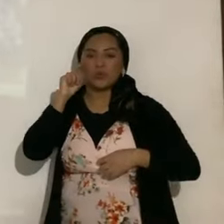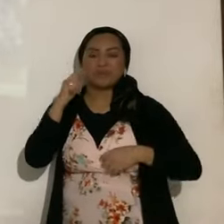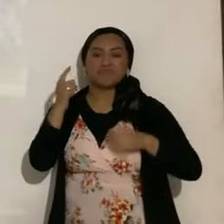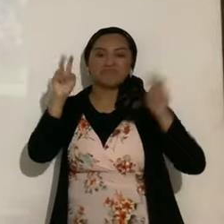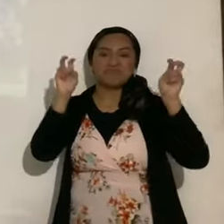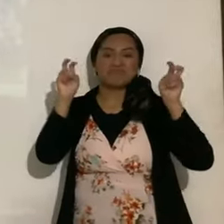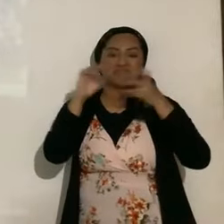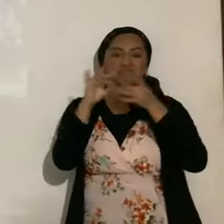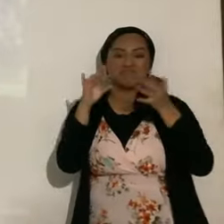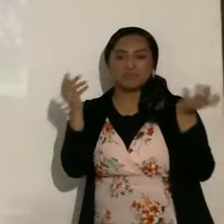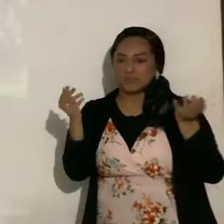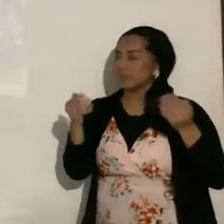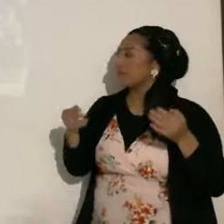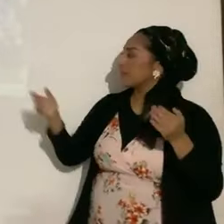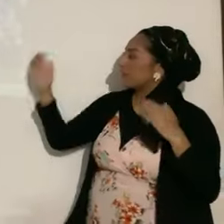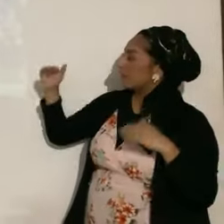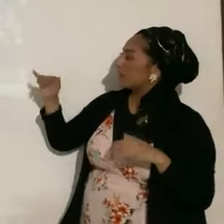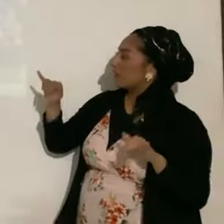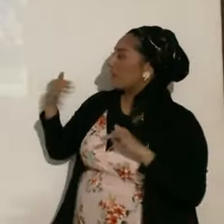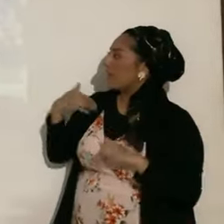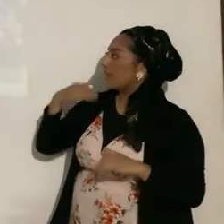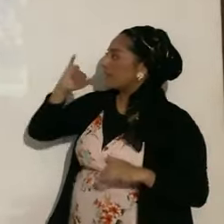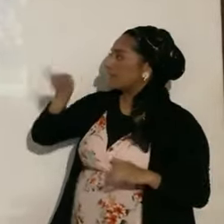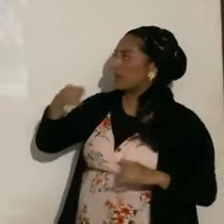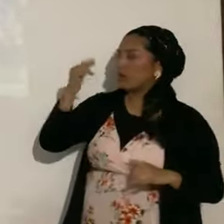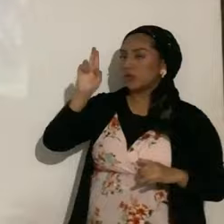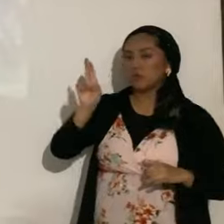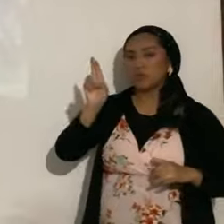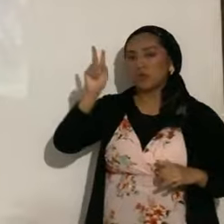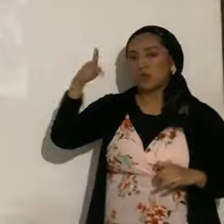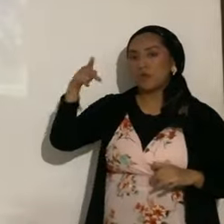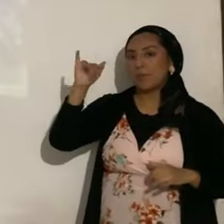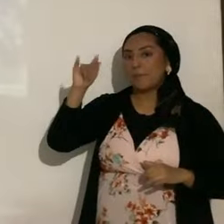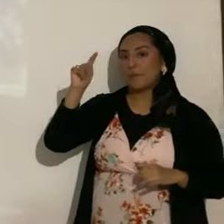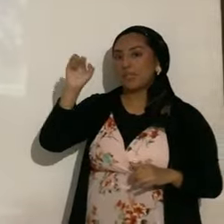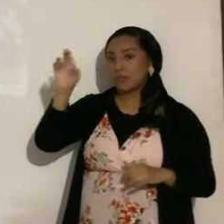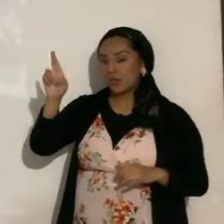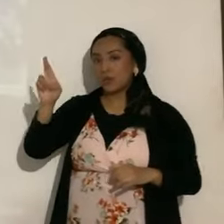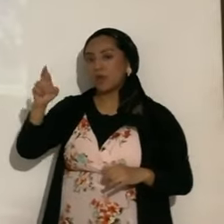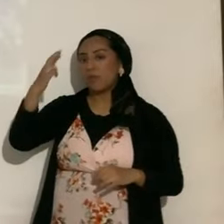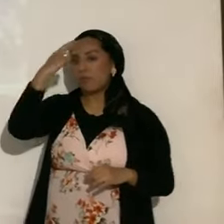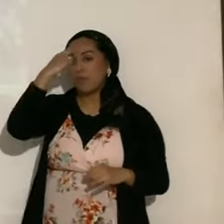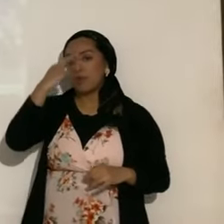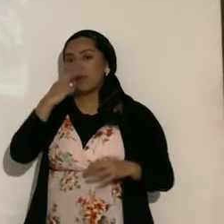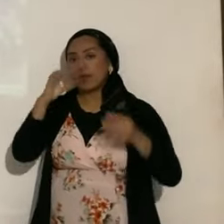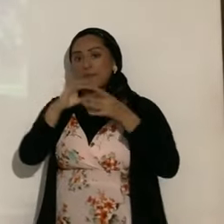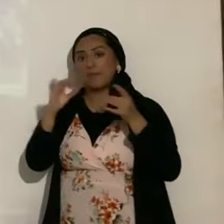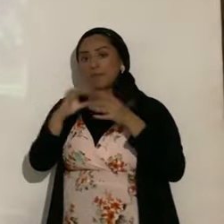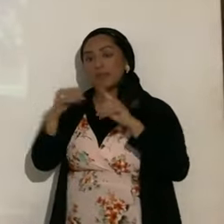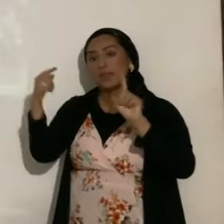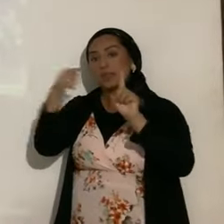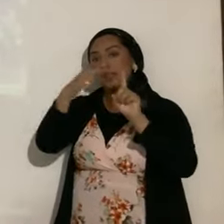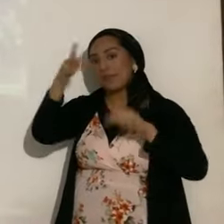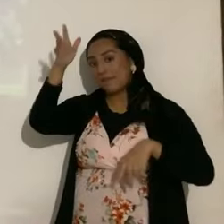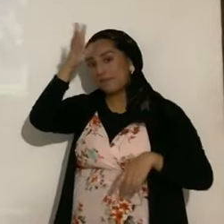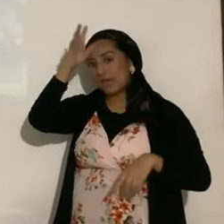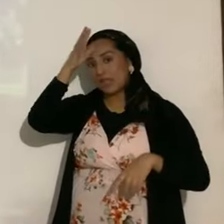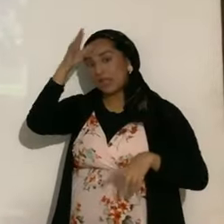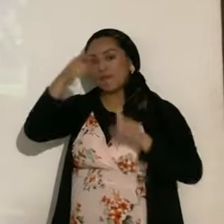Pero también ahí aparece Júpiter. En la mitología romana, era el padre de los dioses, y de los